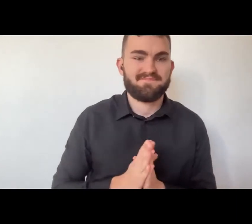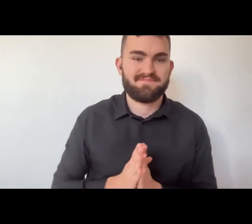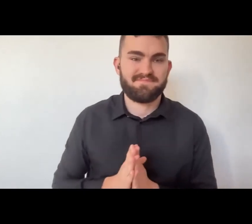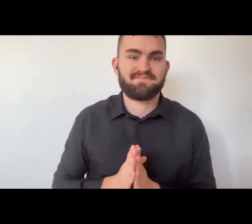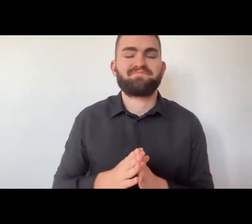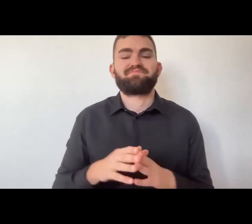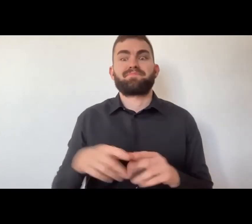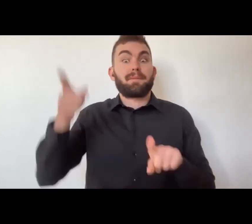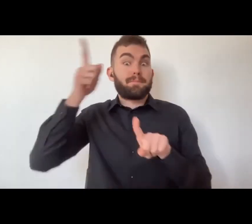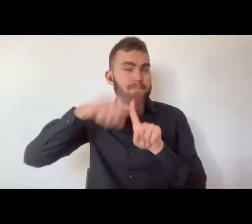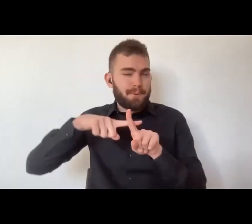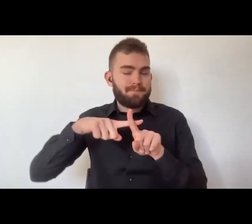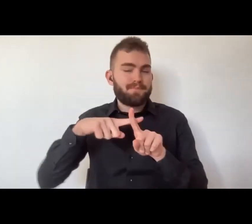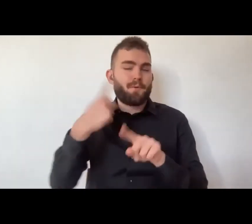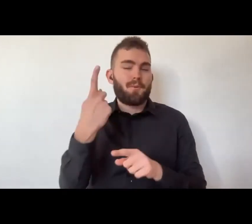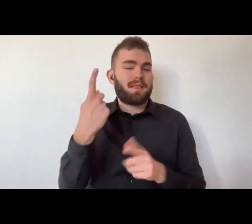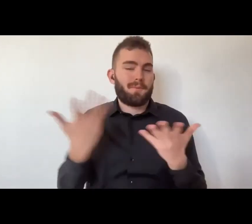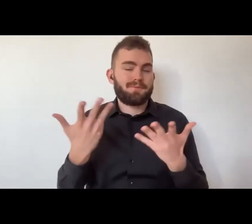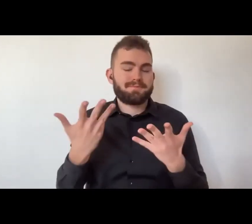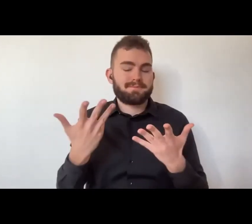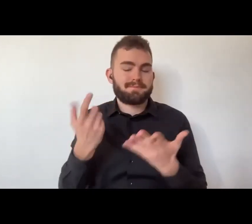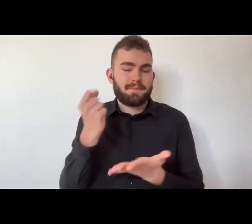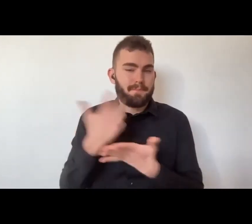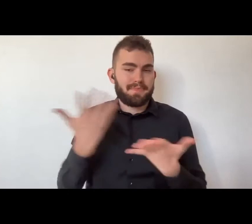canale misto, un passaggio da una lingua all'altra.